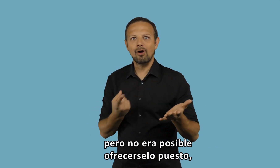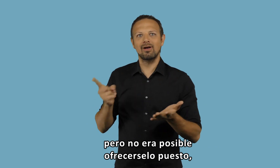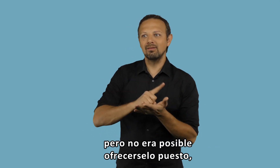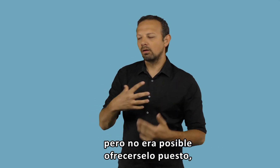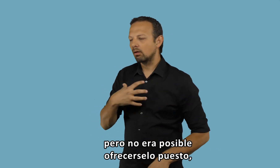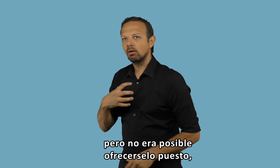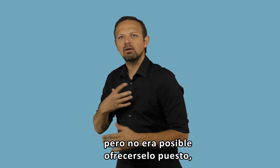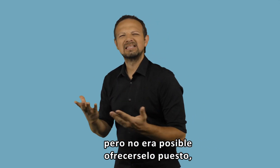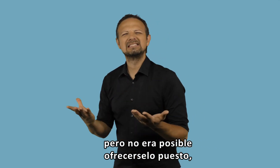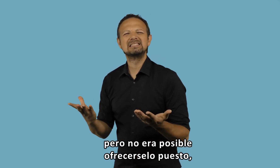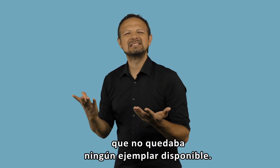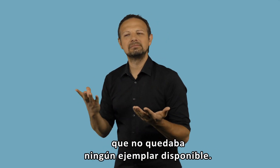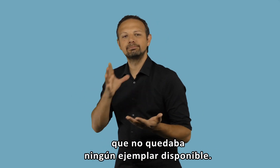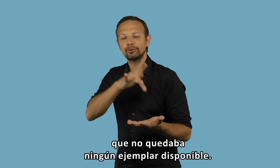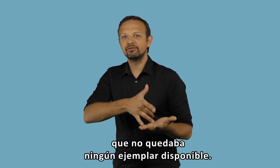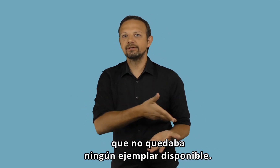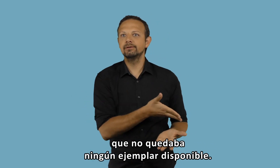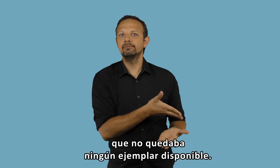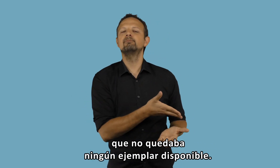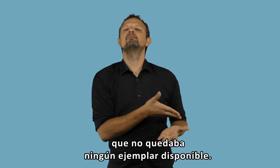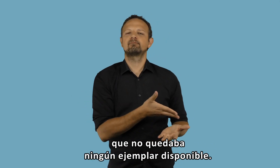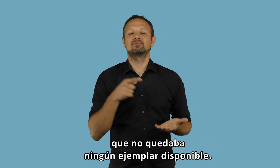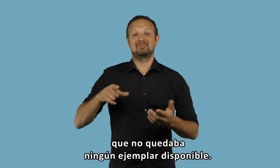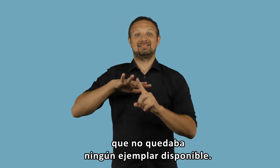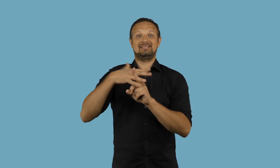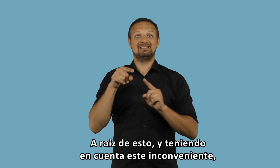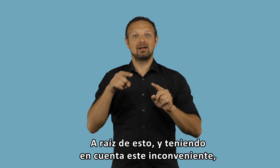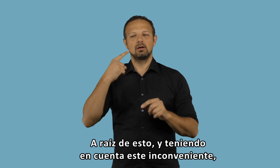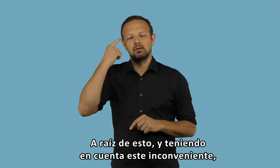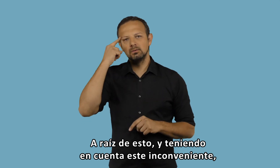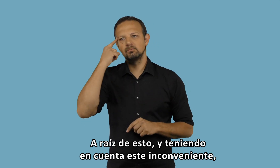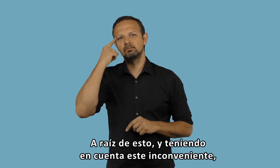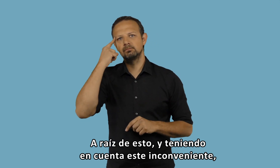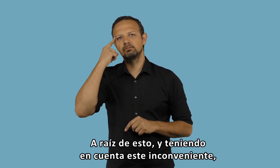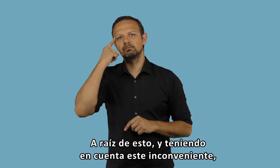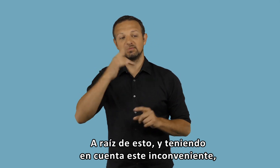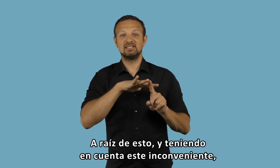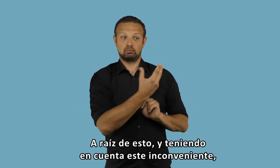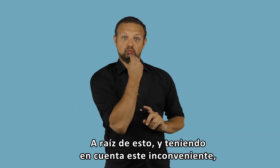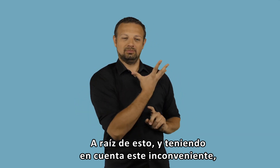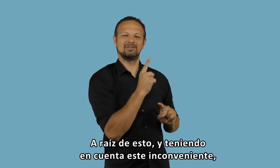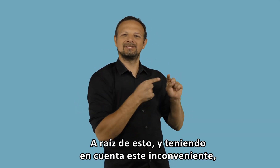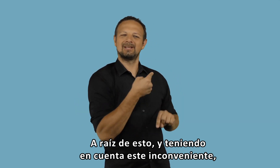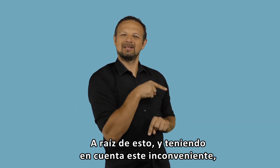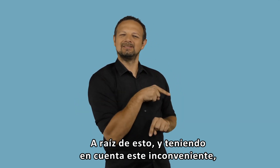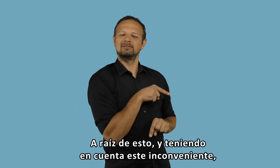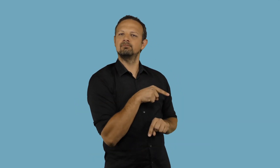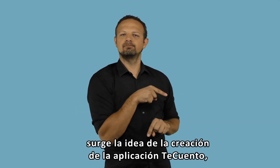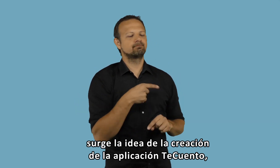puesto que no quedaba ningún ejemplar disponible. A raíz de esto y teniendo en cuenta este inconveniente, surge la